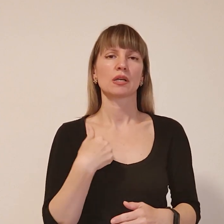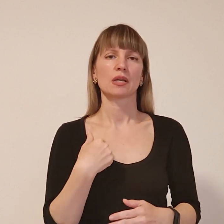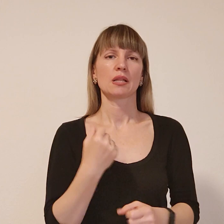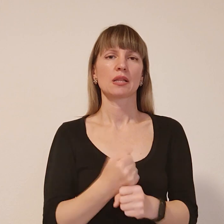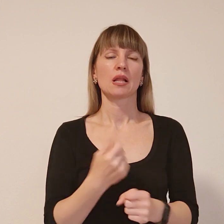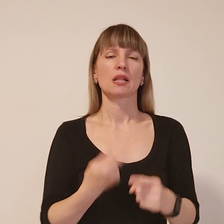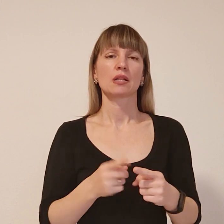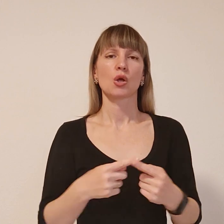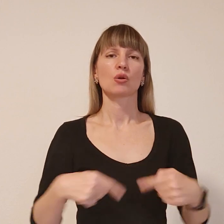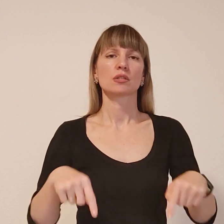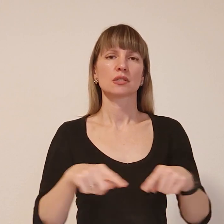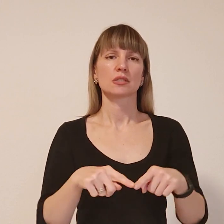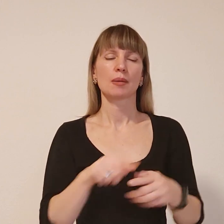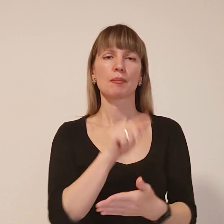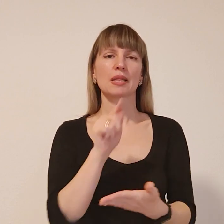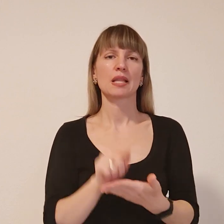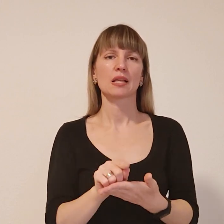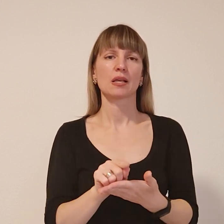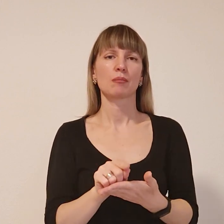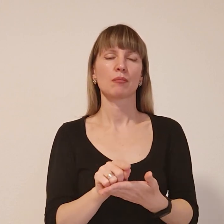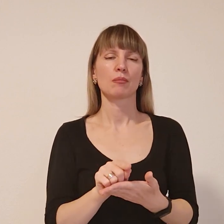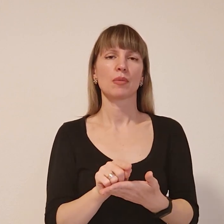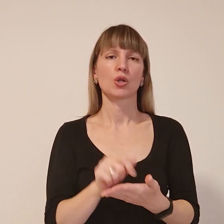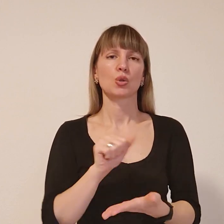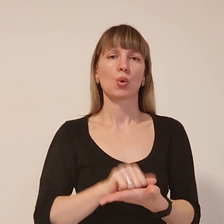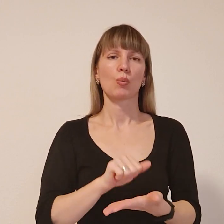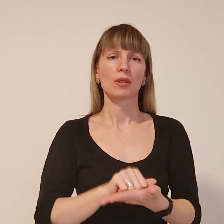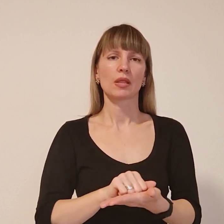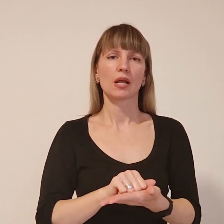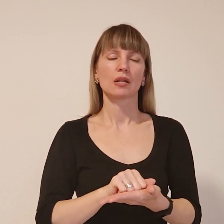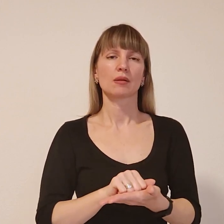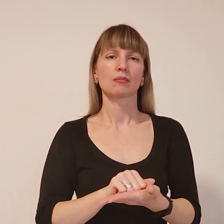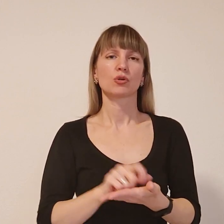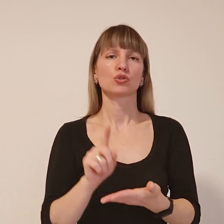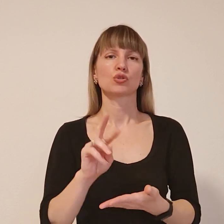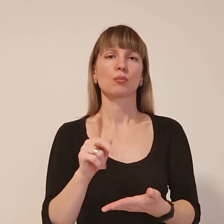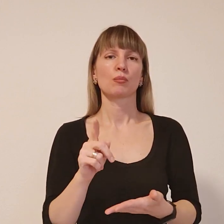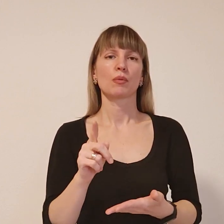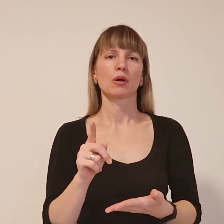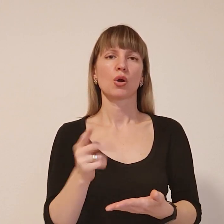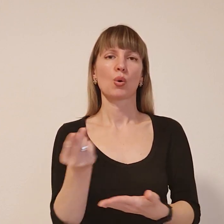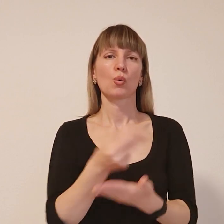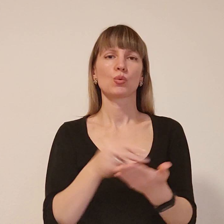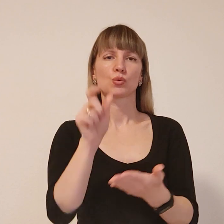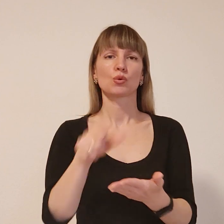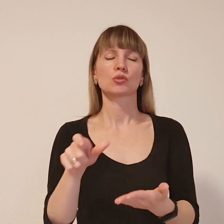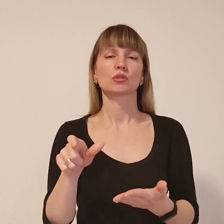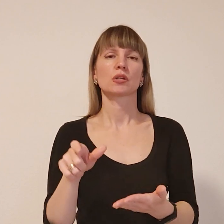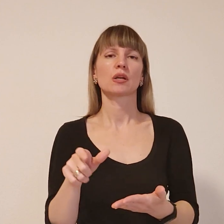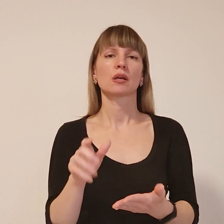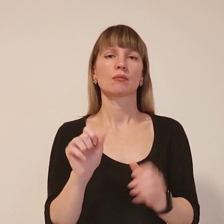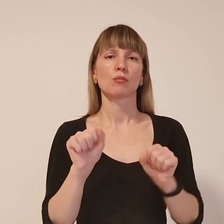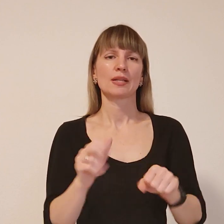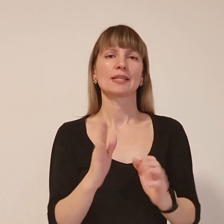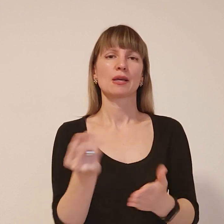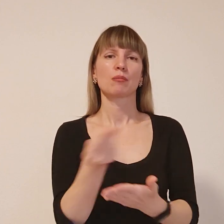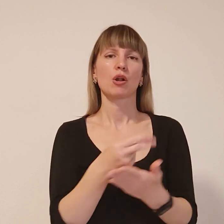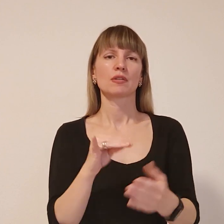організаційними питаннями, документальними, щоб художники повинні тільки малювати та створювати